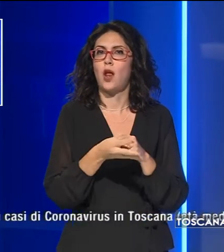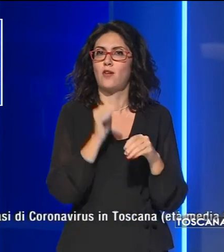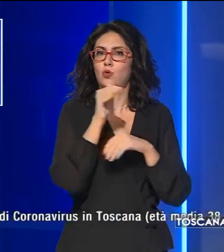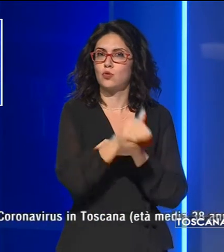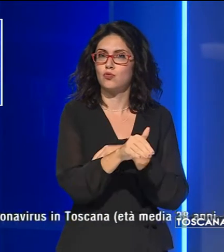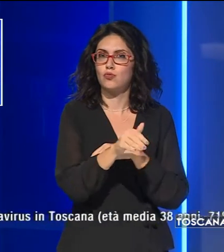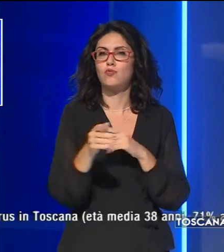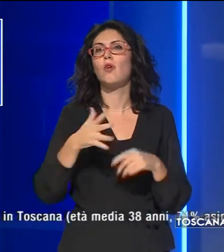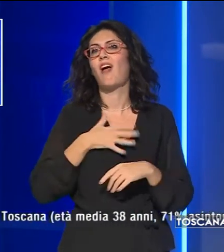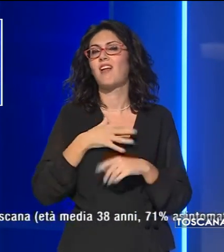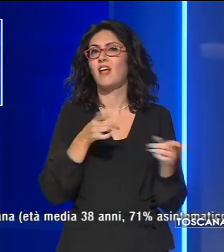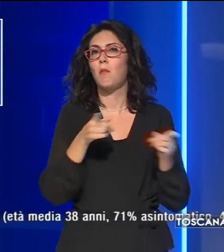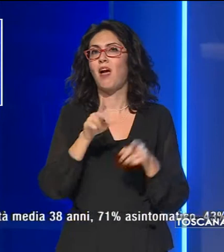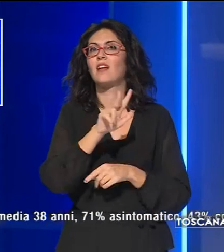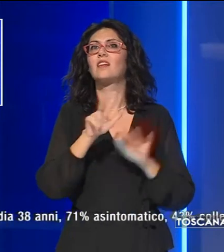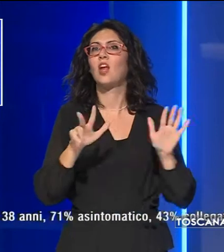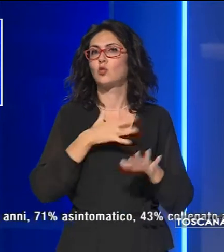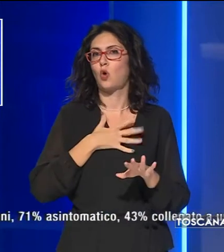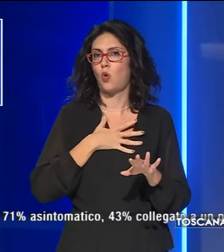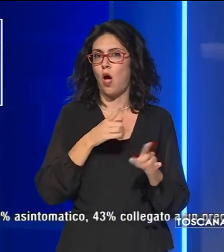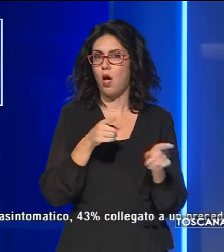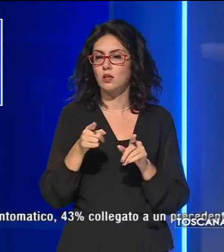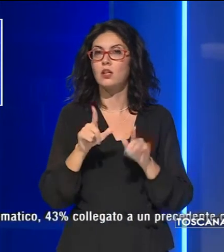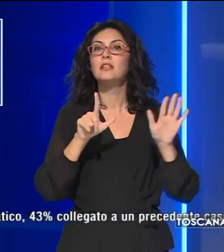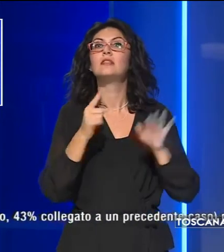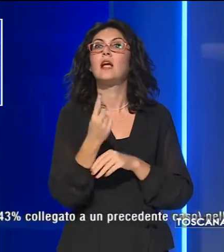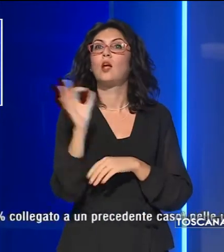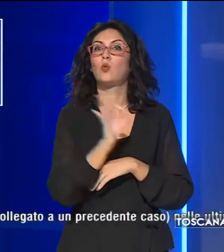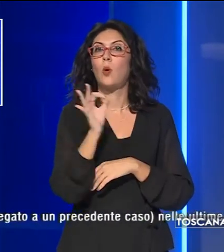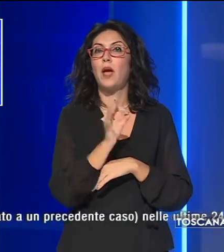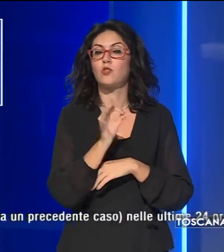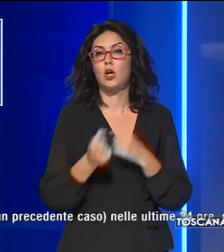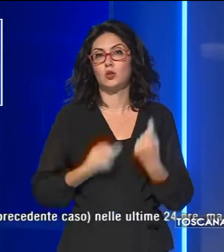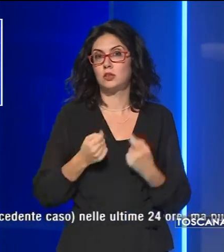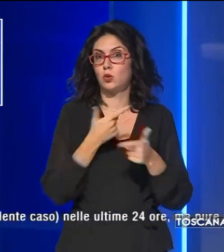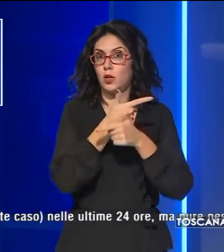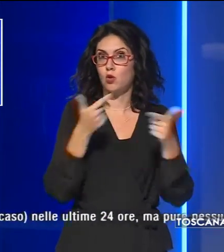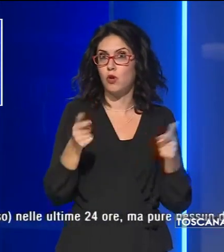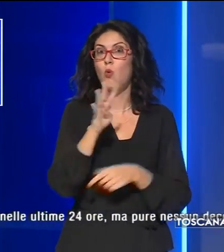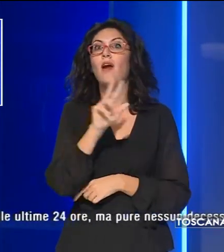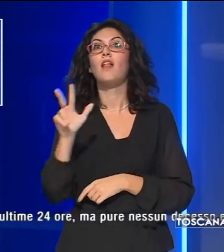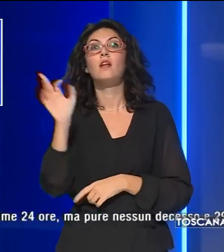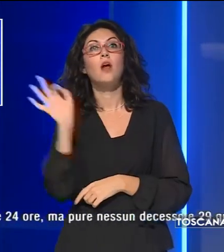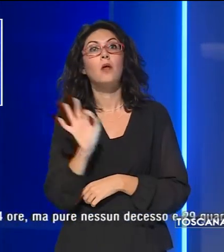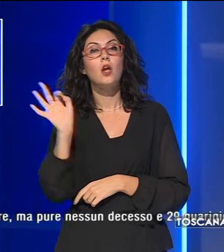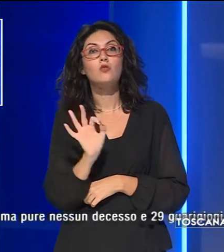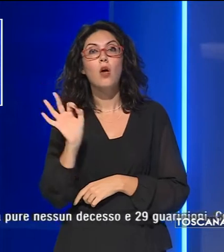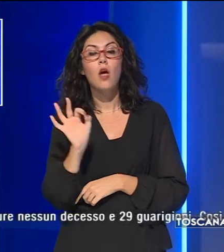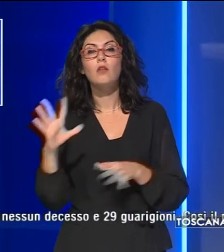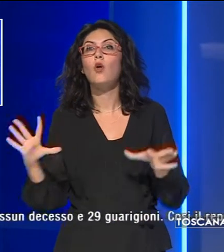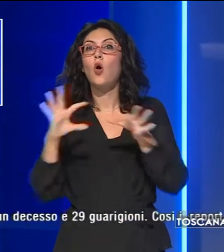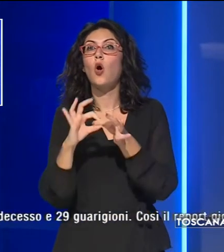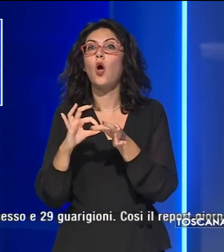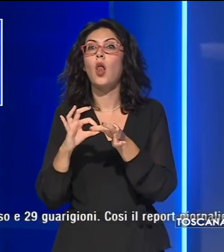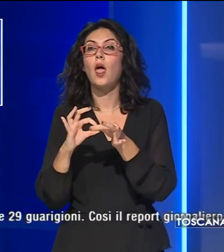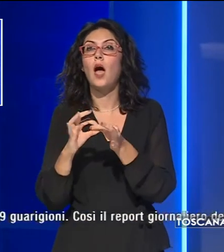età media 38 anni, il 71% asintomatico, il 43% collegato a